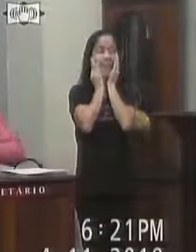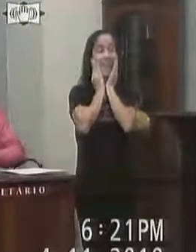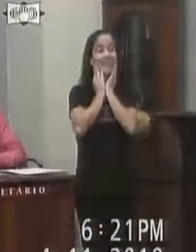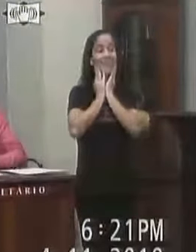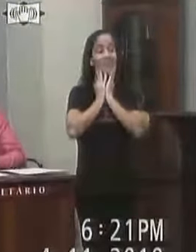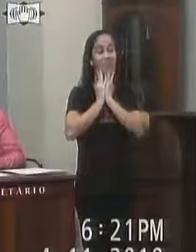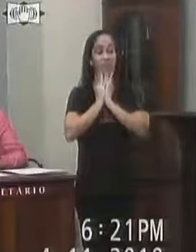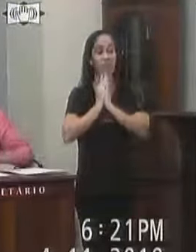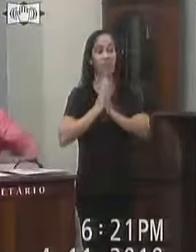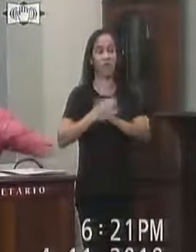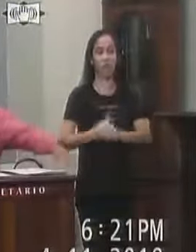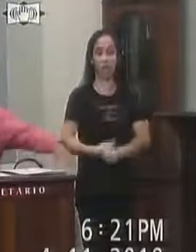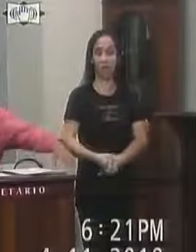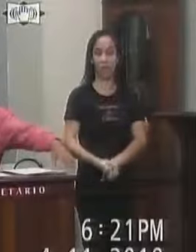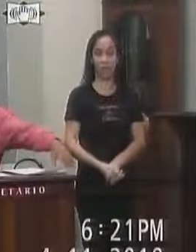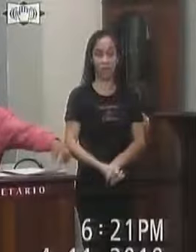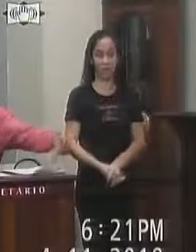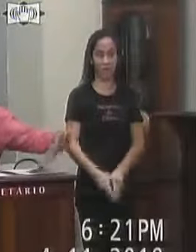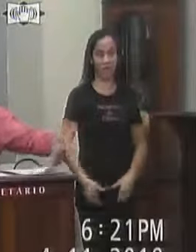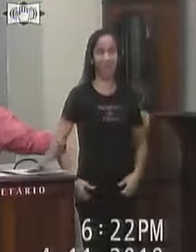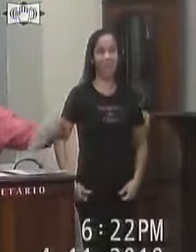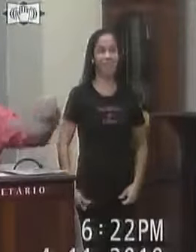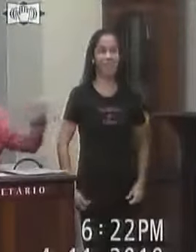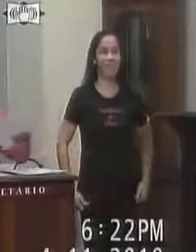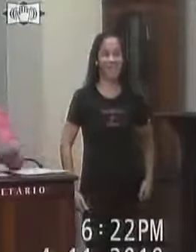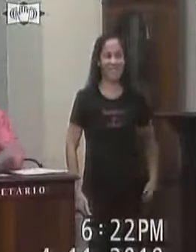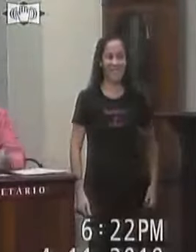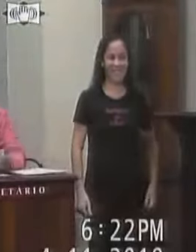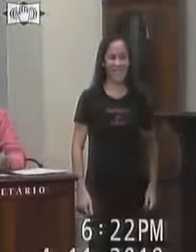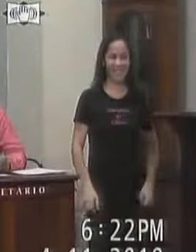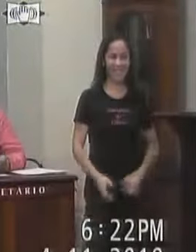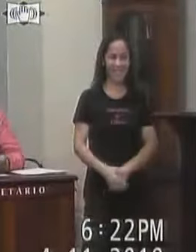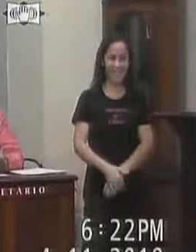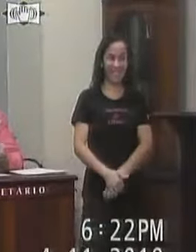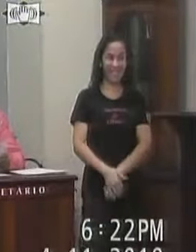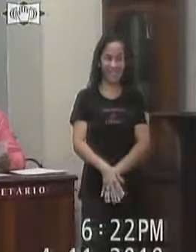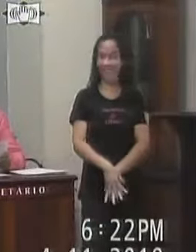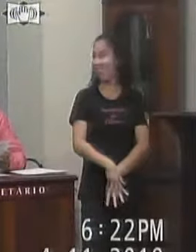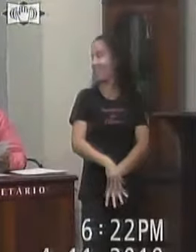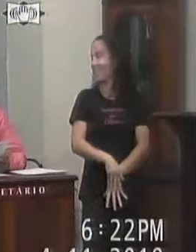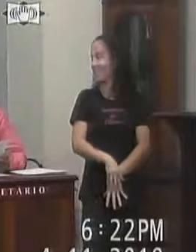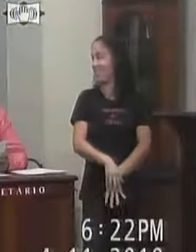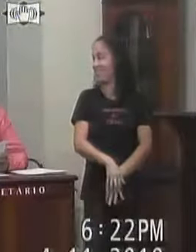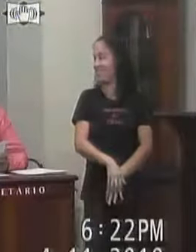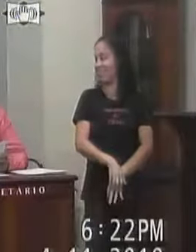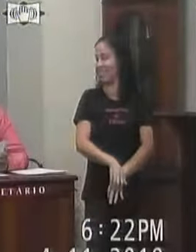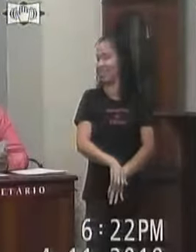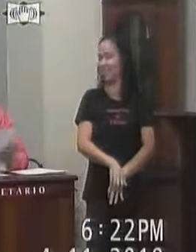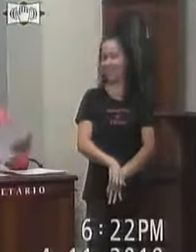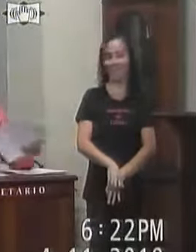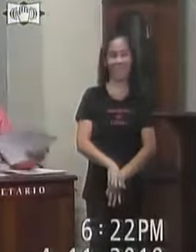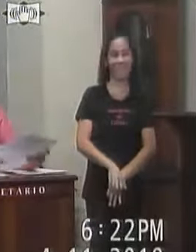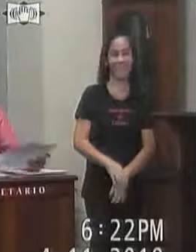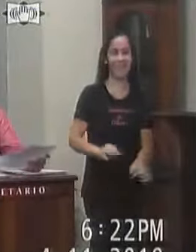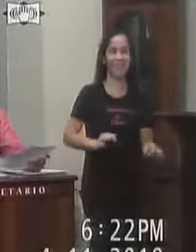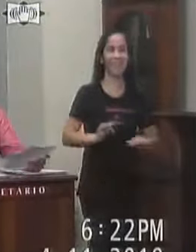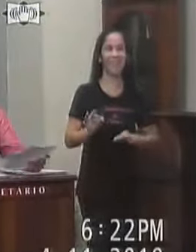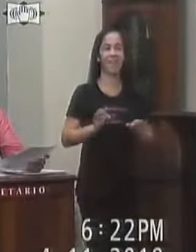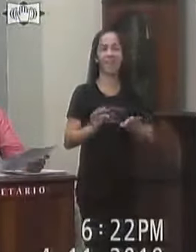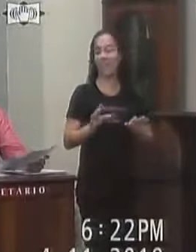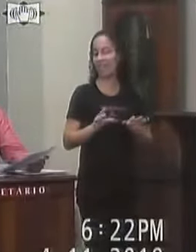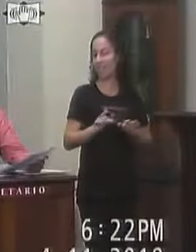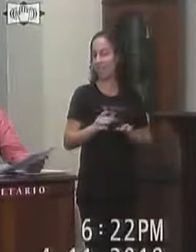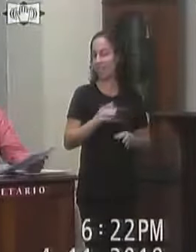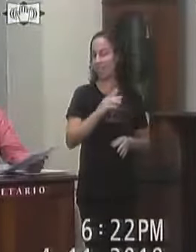Apertou as comissões Que saiu tudo a foguete Estava agarrado Desagarrou Projeto de